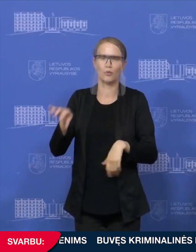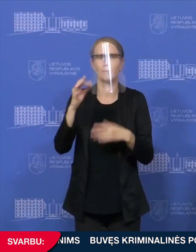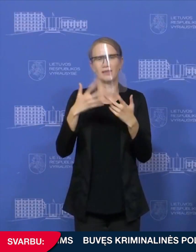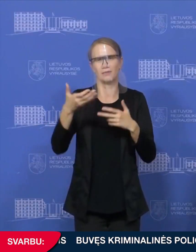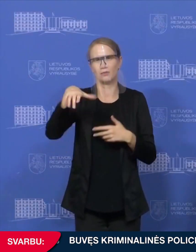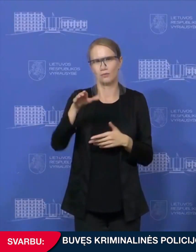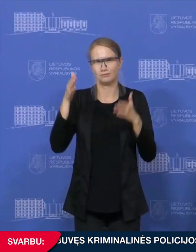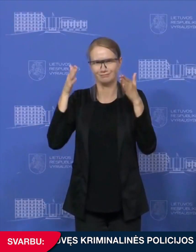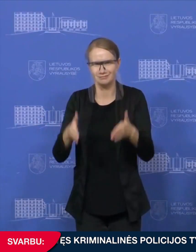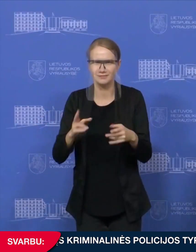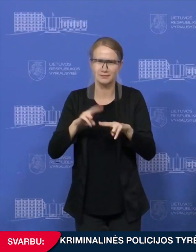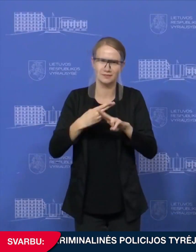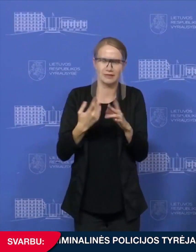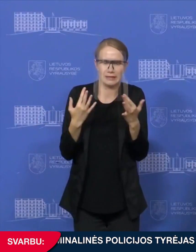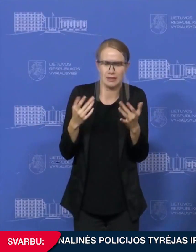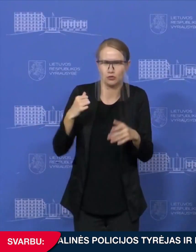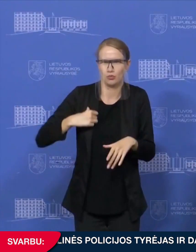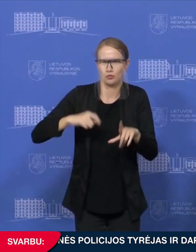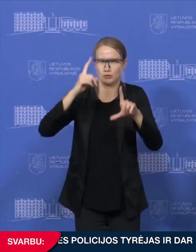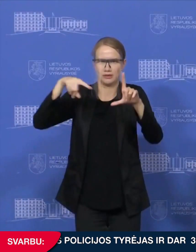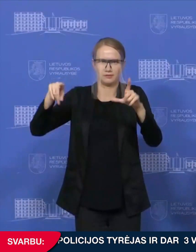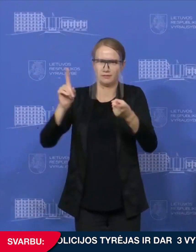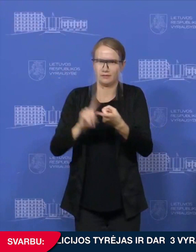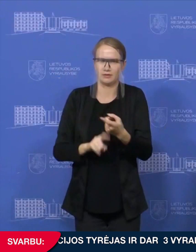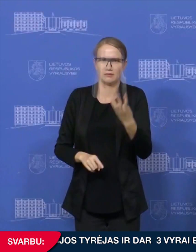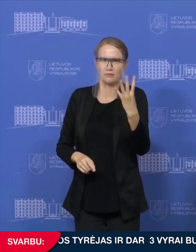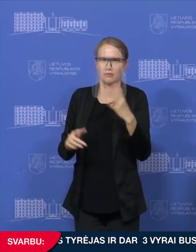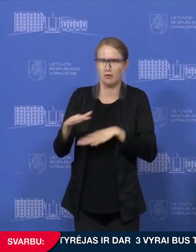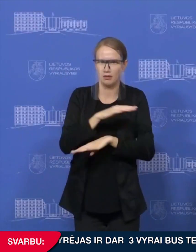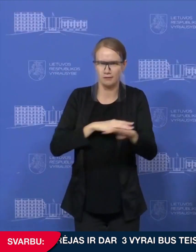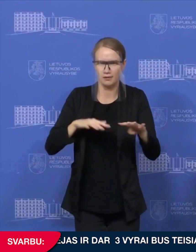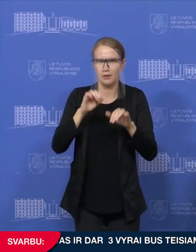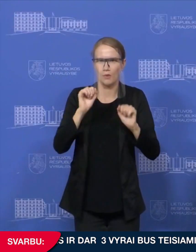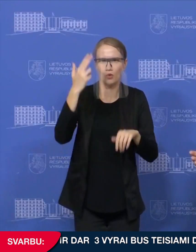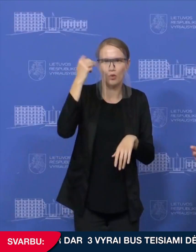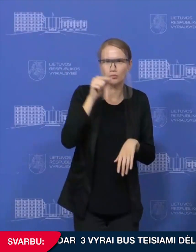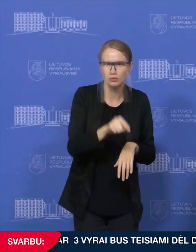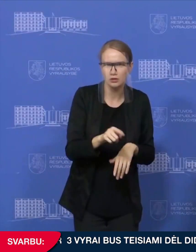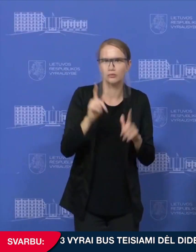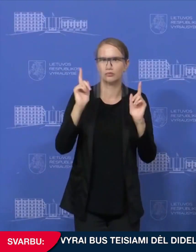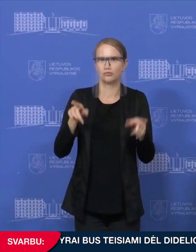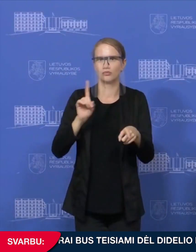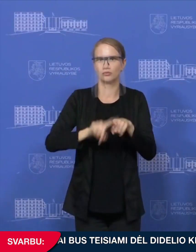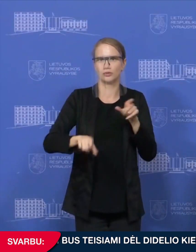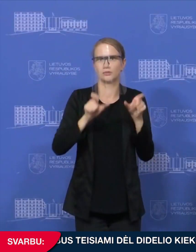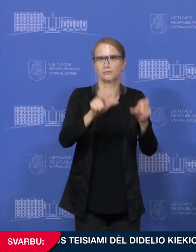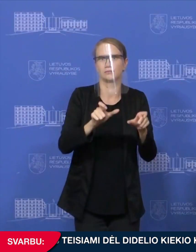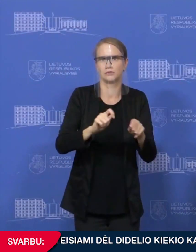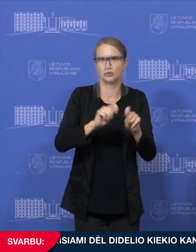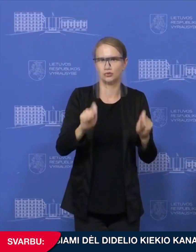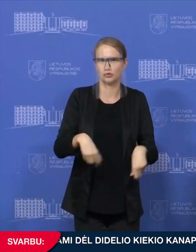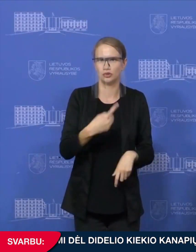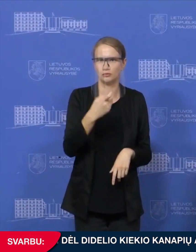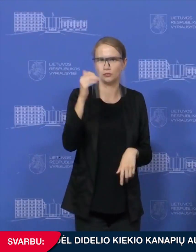kriterijų, nes gali būtų taip, kaip pavyzdys, keturi atvejai Kaune ir reikėtų taikyti jau 100